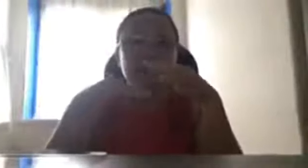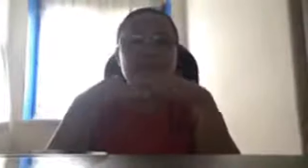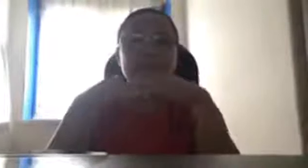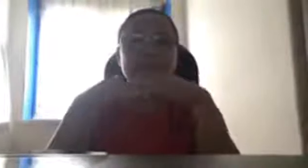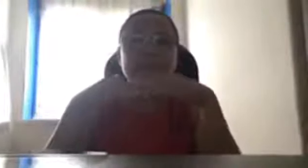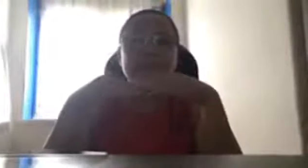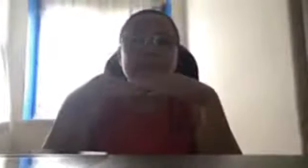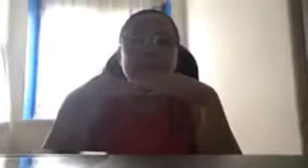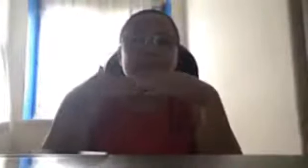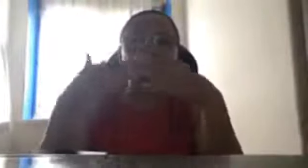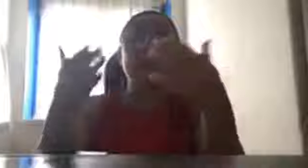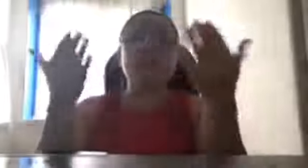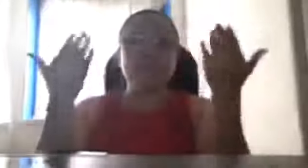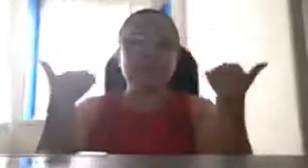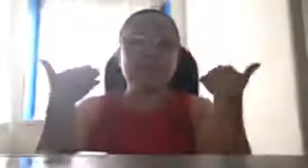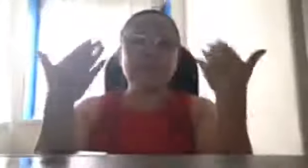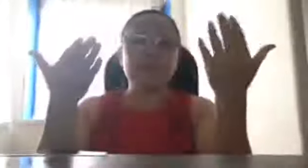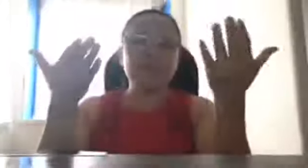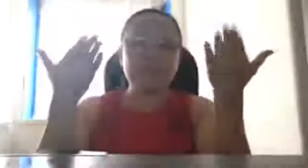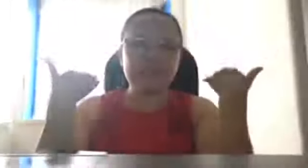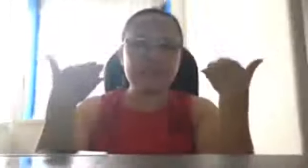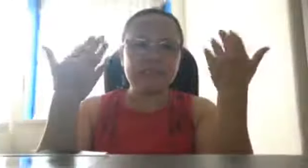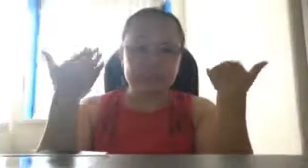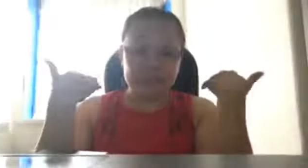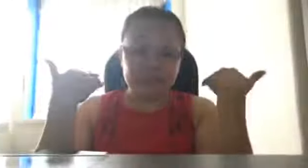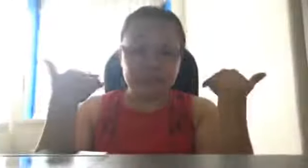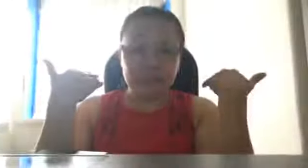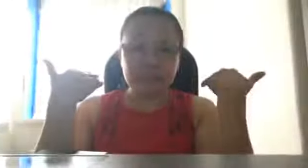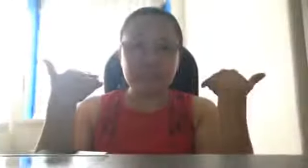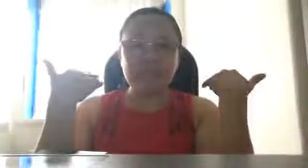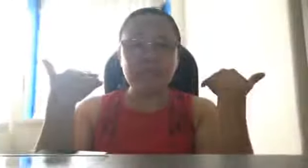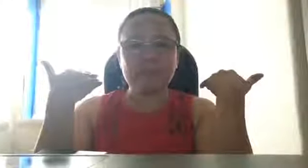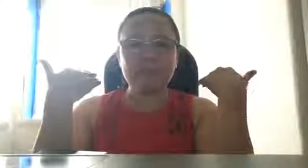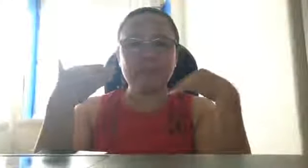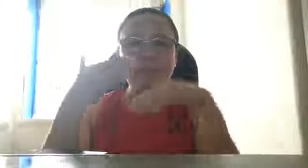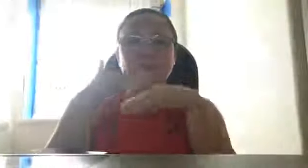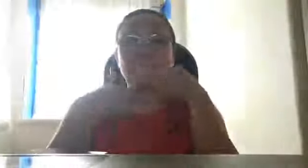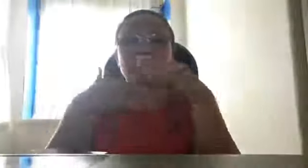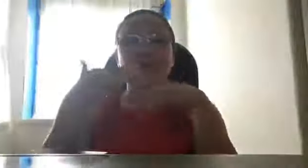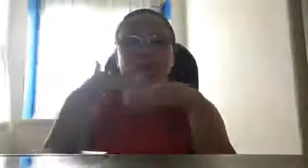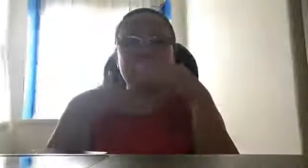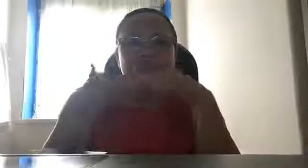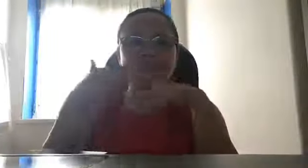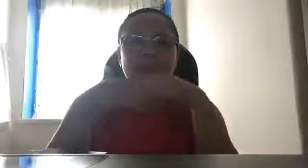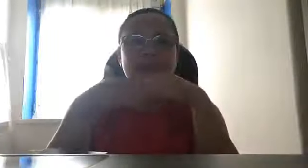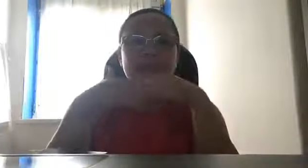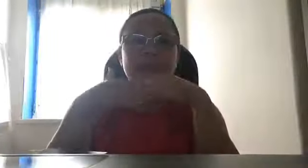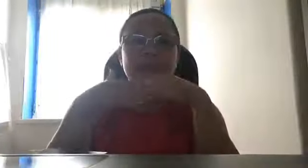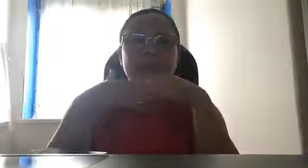dumating, yun. Nung nararanasan na dito sa ibang bansa, kung ano ang kahalagahan ng,